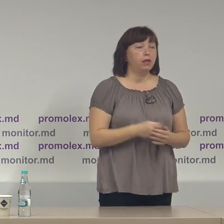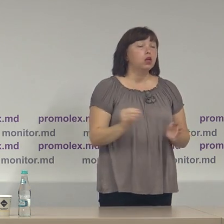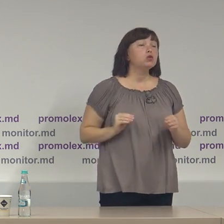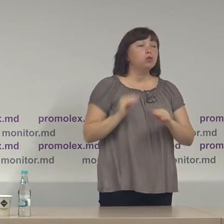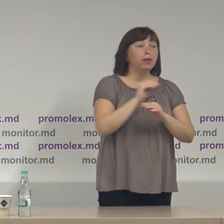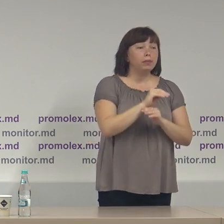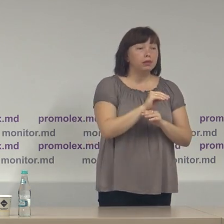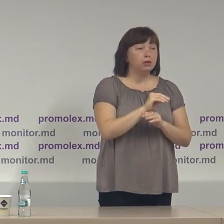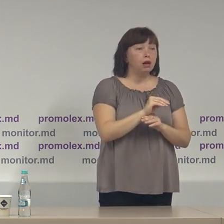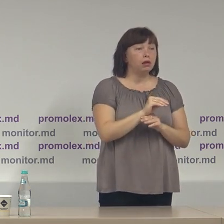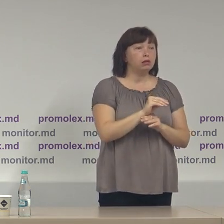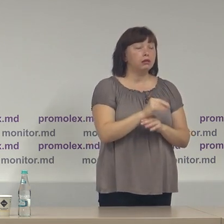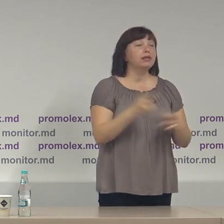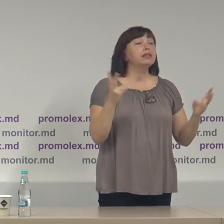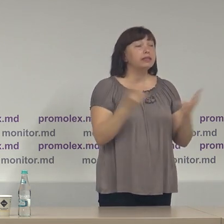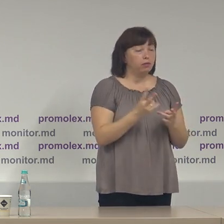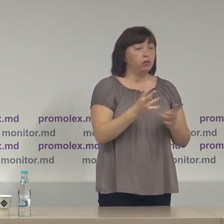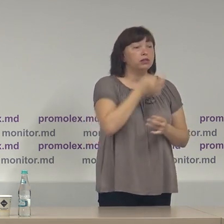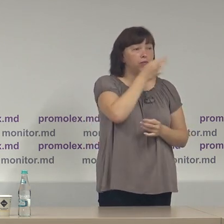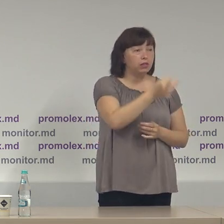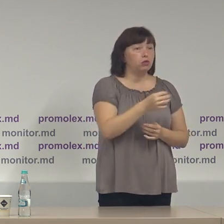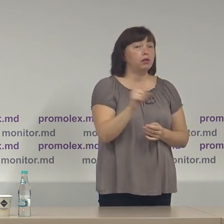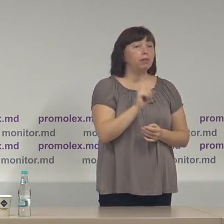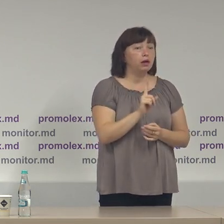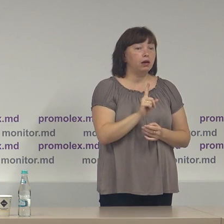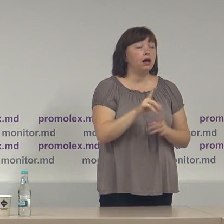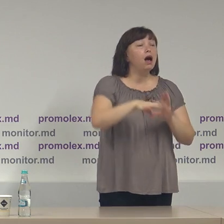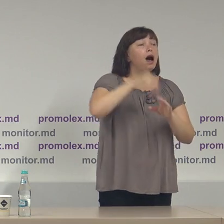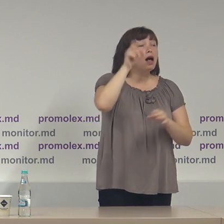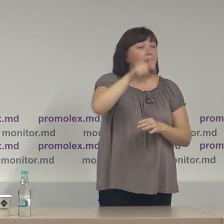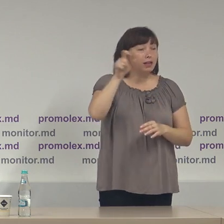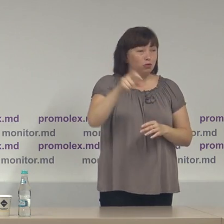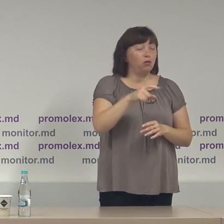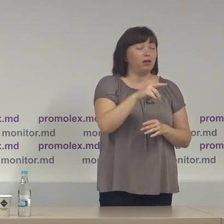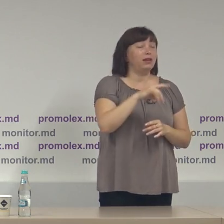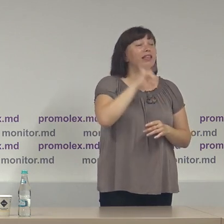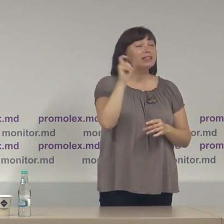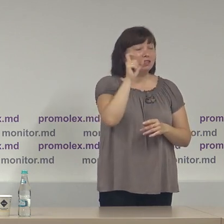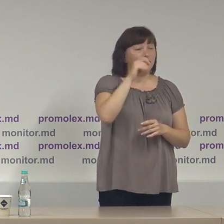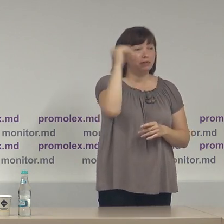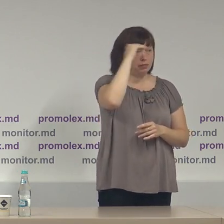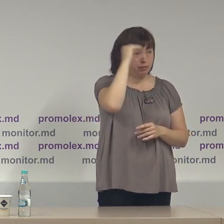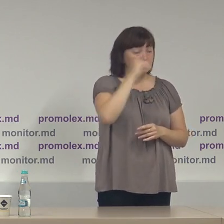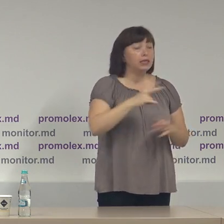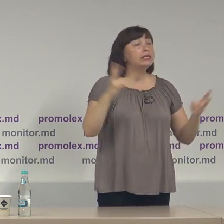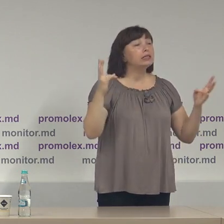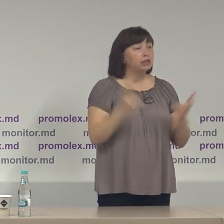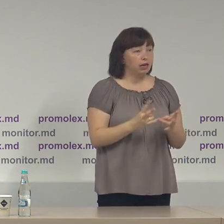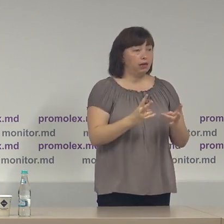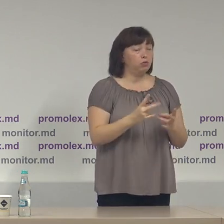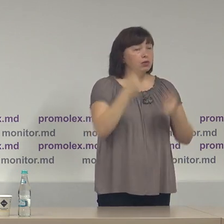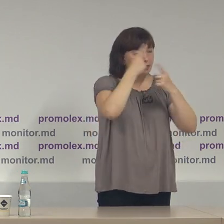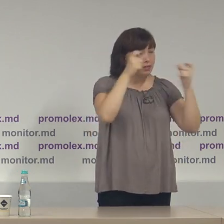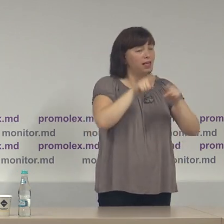suplimentar trebuie să menționăm că alegătorii din regiunea transnistreană trebuie să se